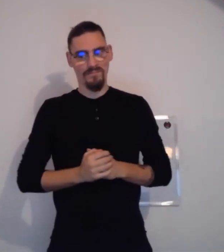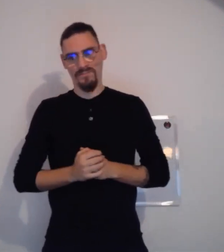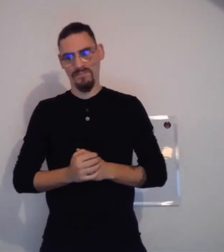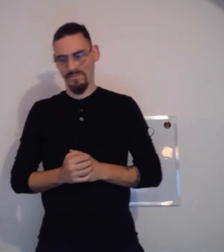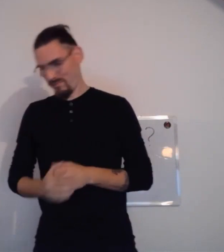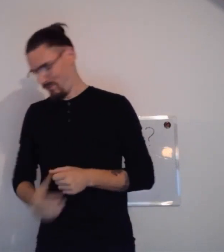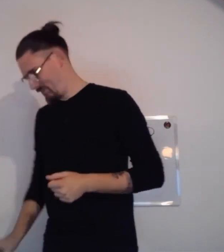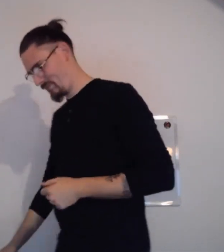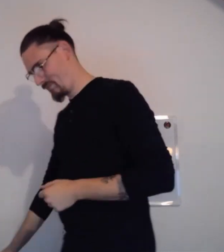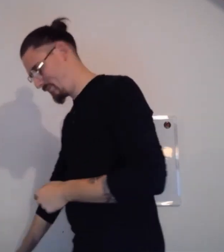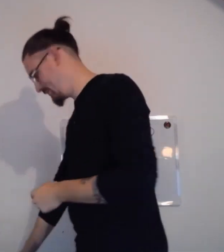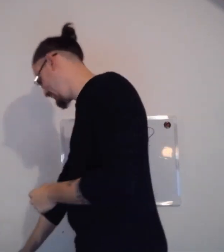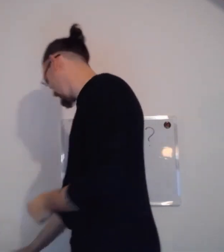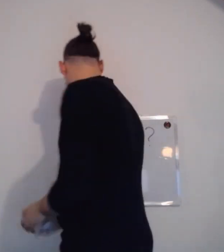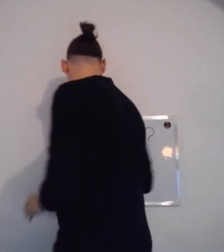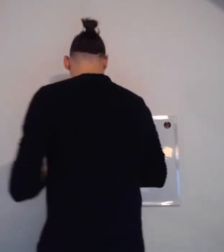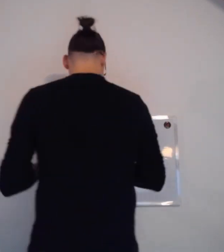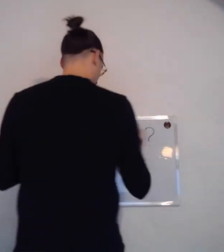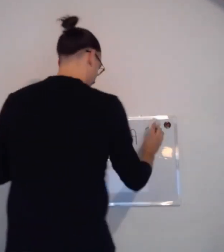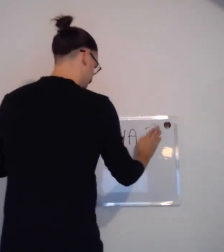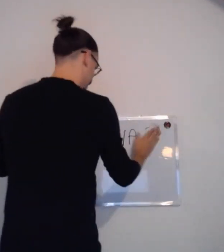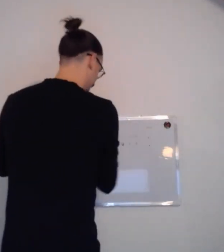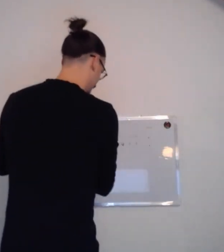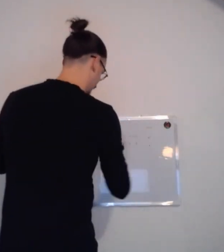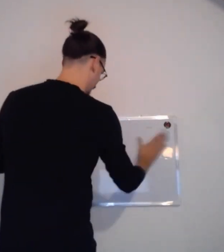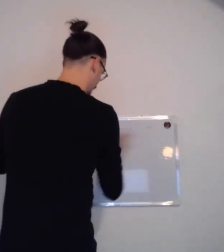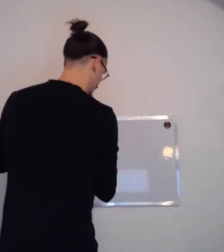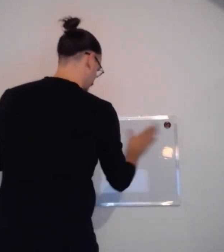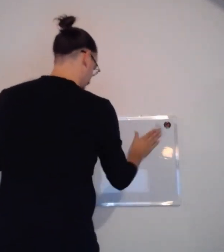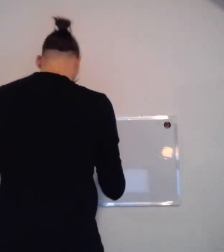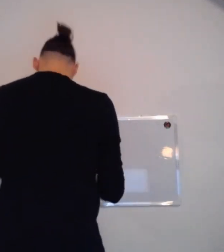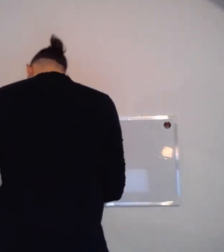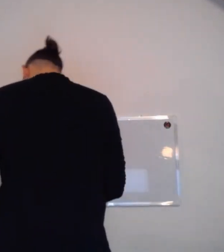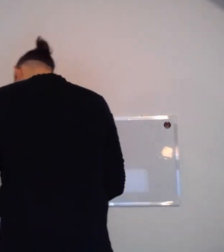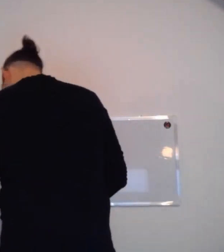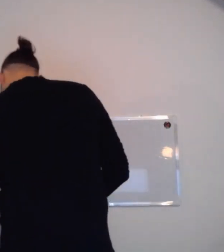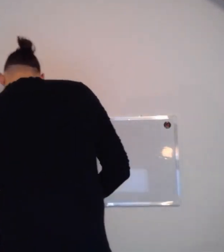Et enfin, le dernier mot, dernier terme que je vais vous donner.